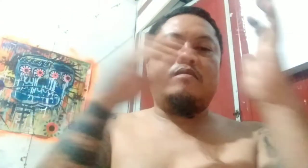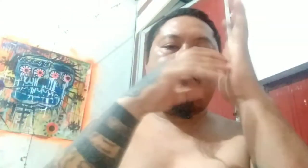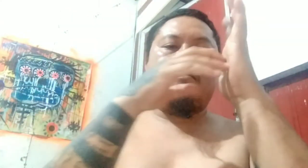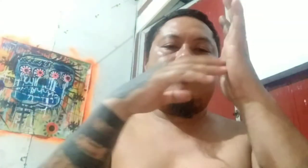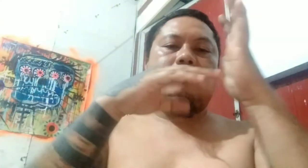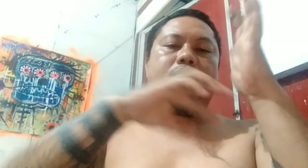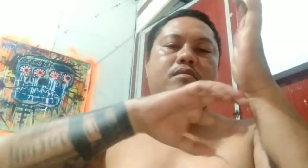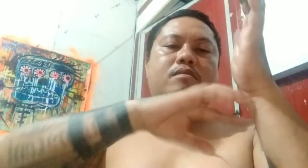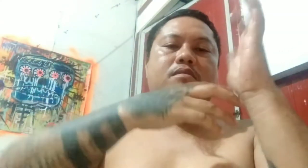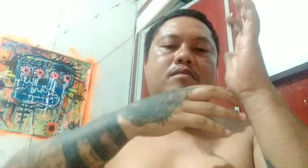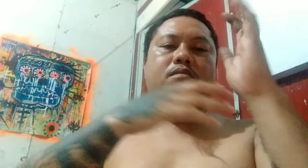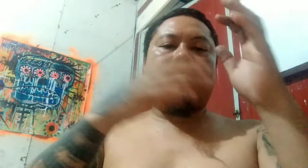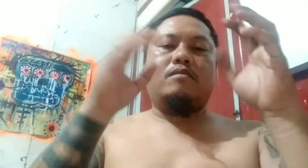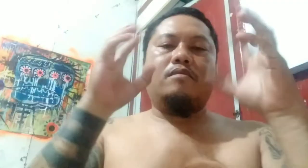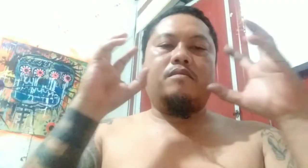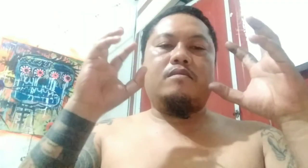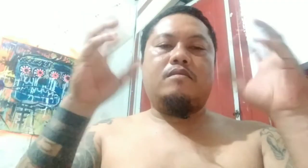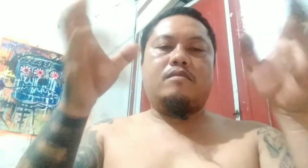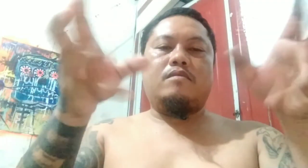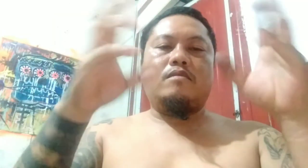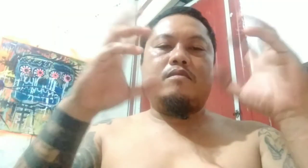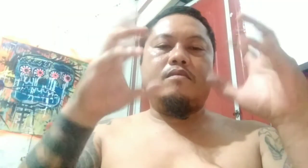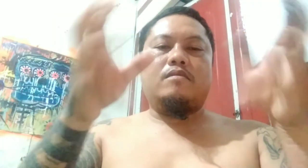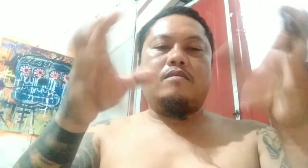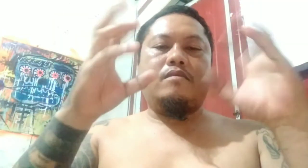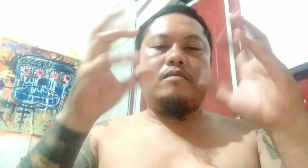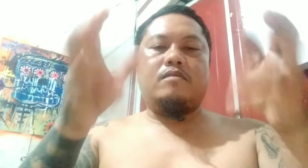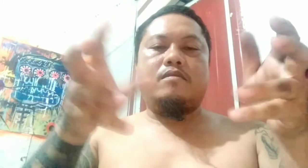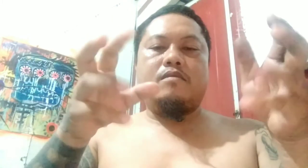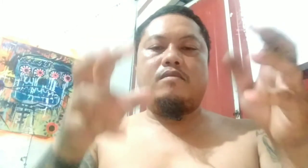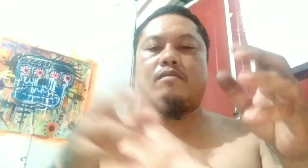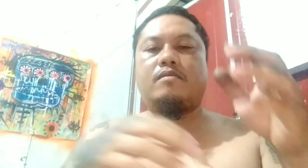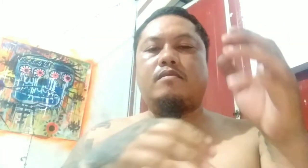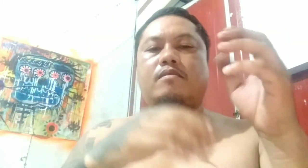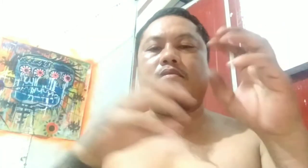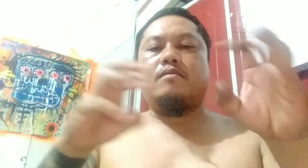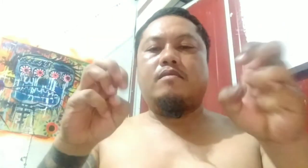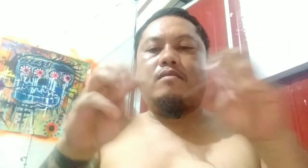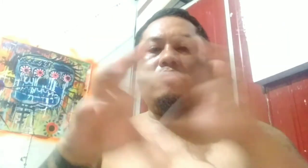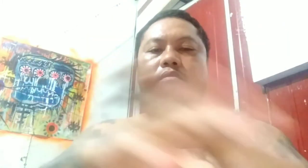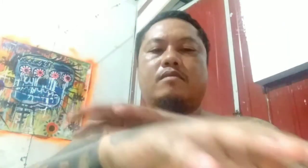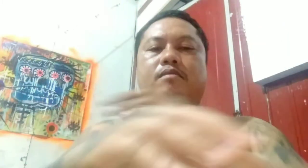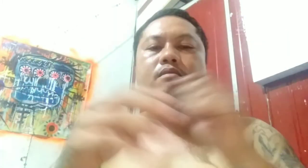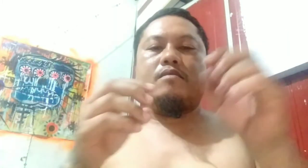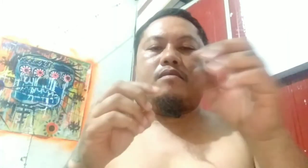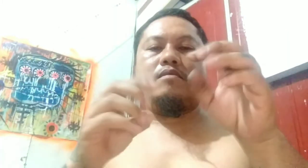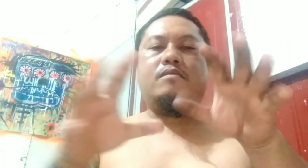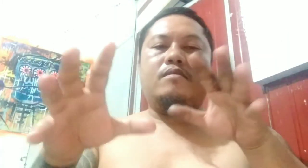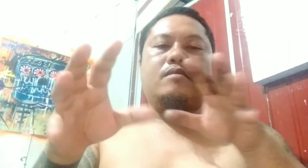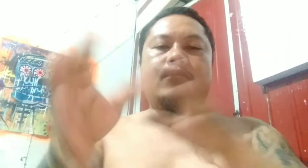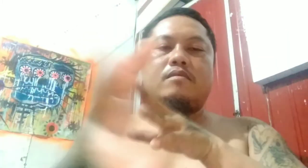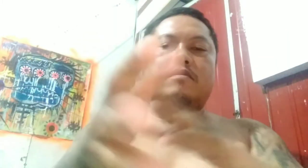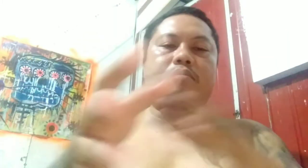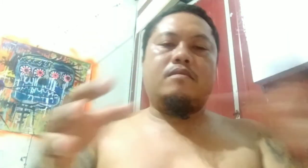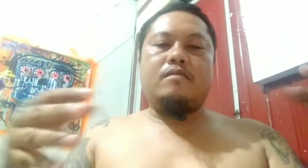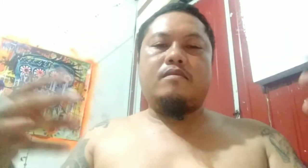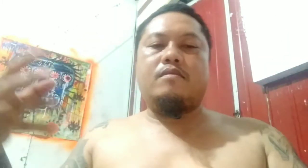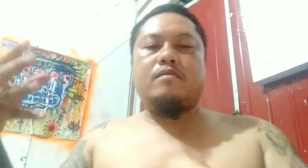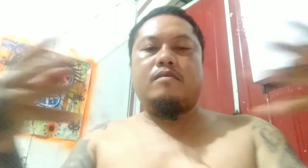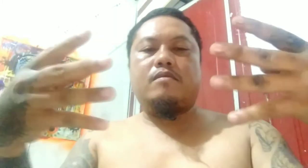yun, mga idol. Magandang Salamat. Salamat sa pag-imbita niyo. Oo. Kanina, naka-sito Beltran itong si Professor Coronacion.